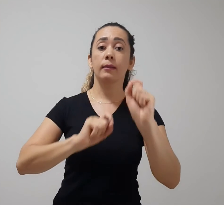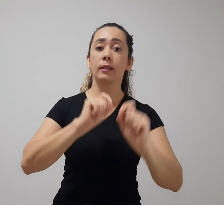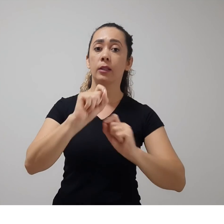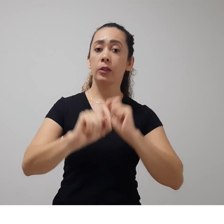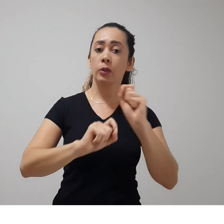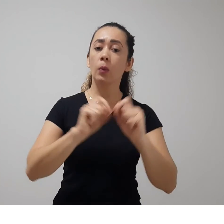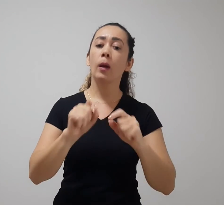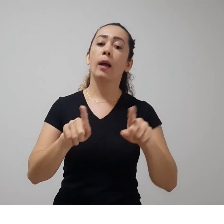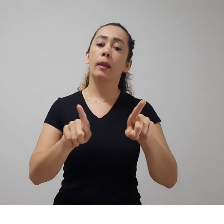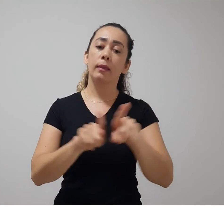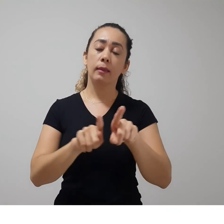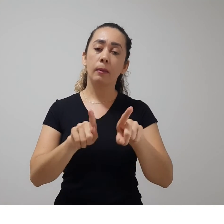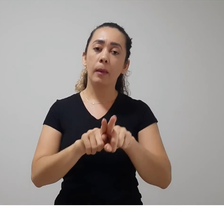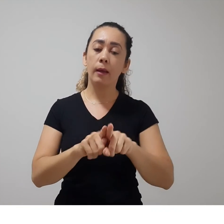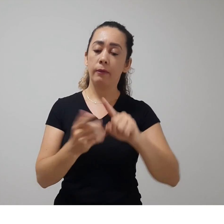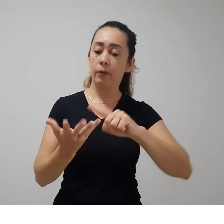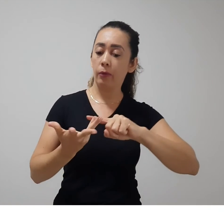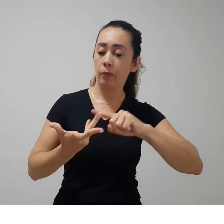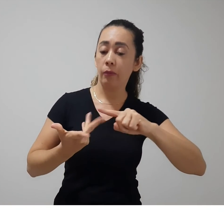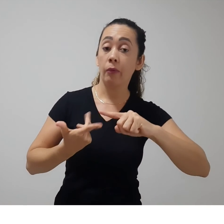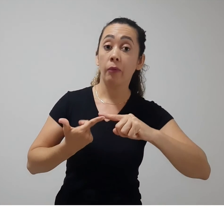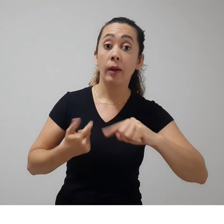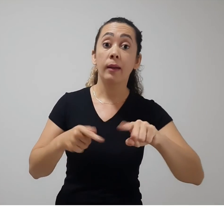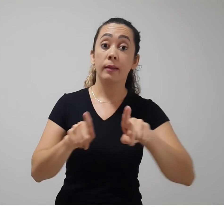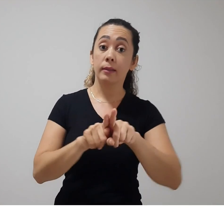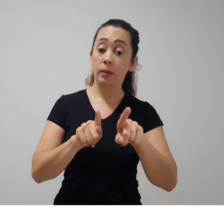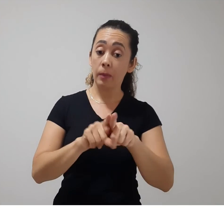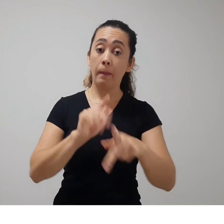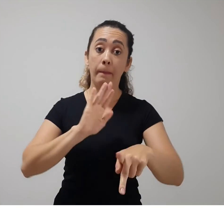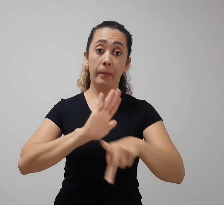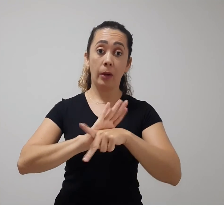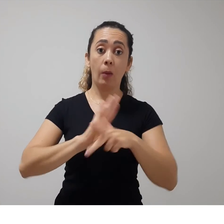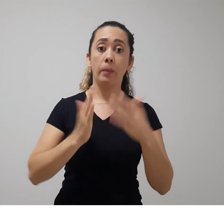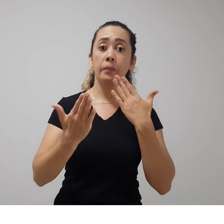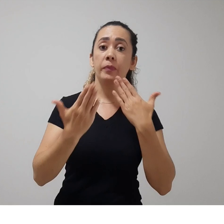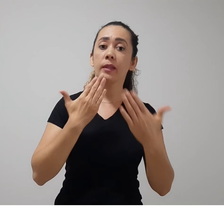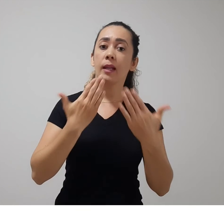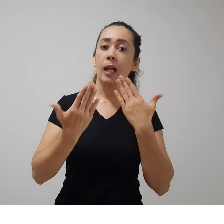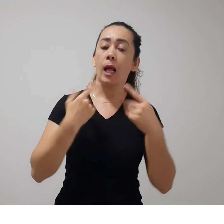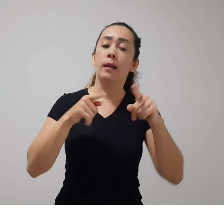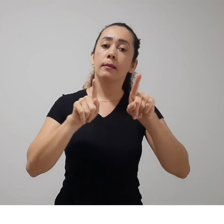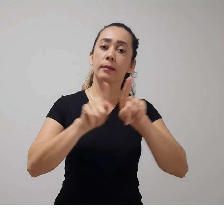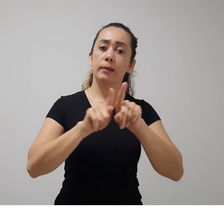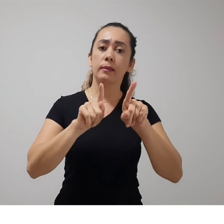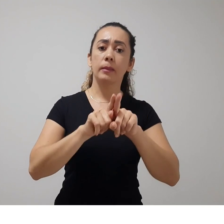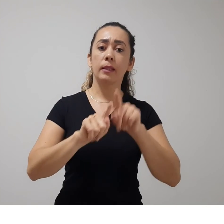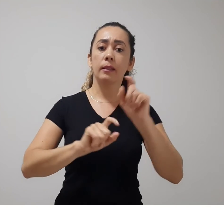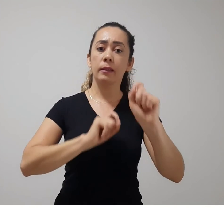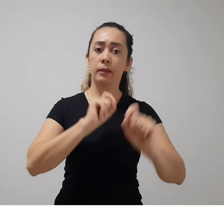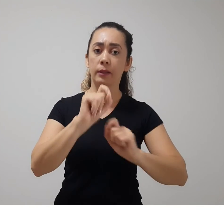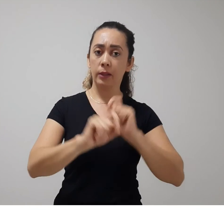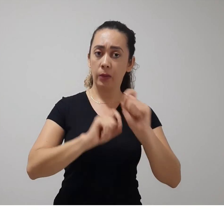-repeorista, a gestalt, a própria psicanálise e as teorias construtivistas de PIAG e de bigotes,